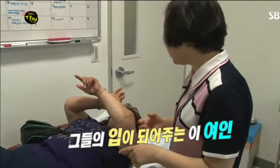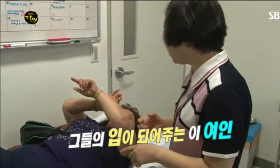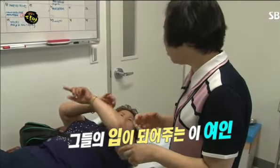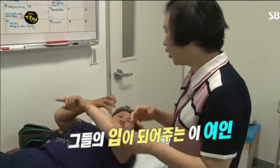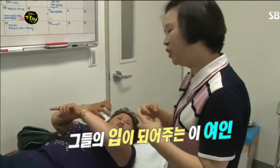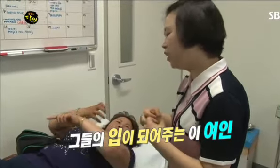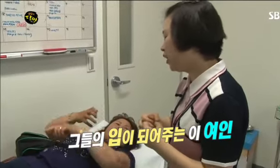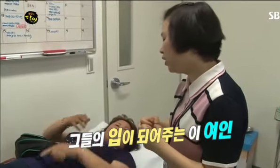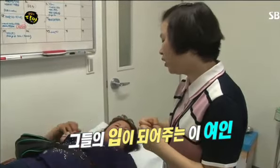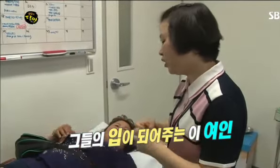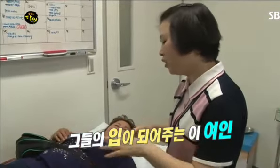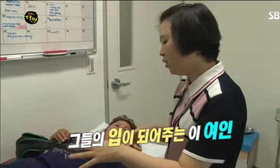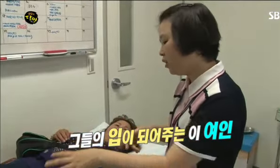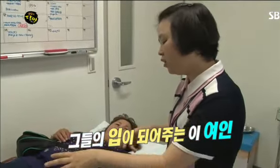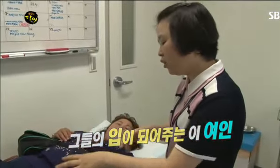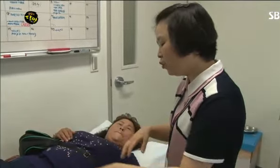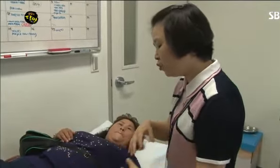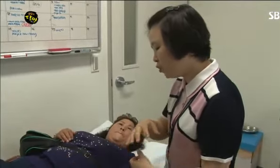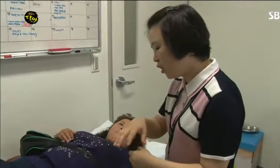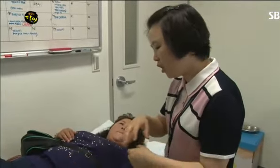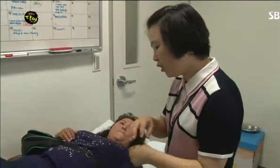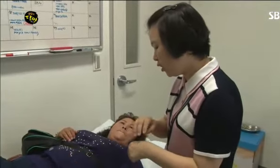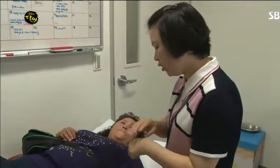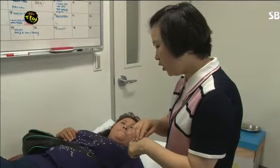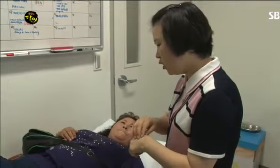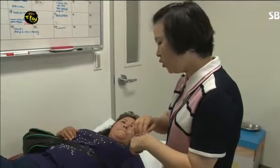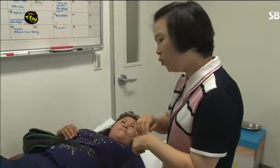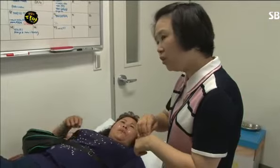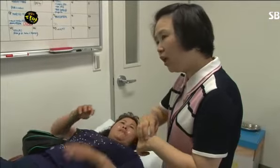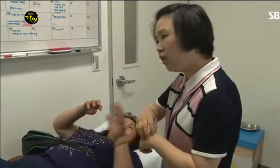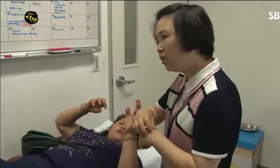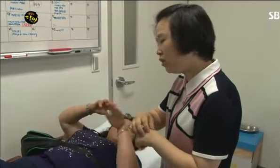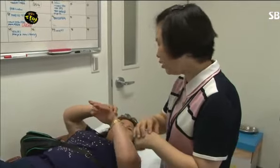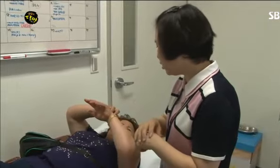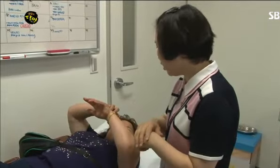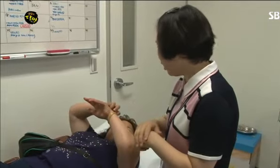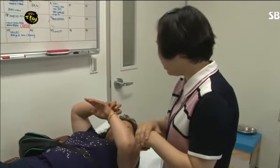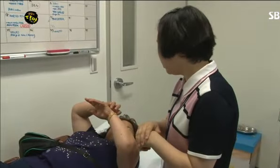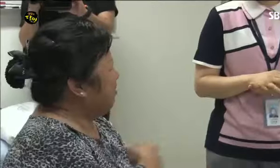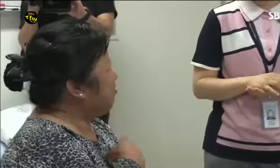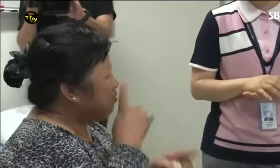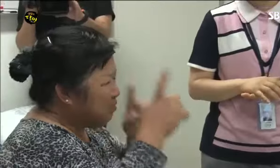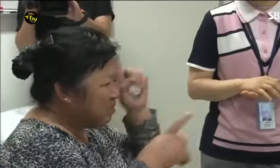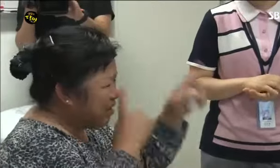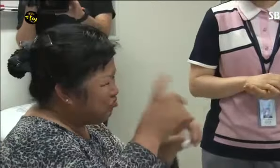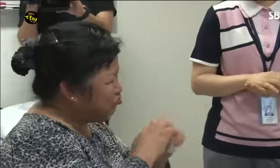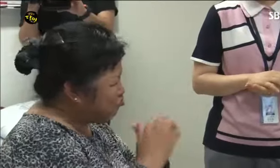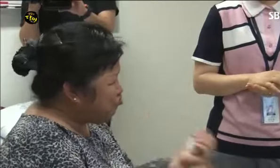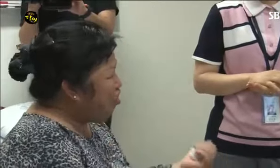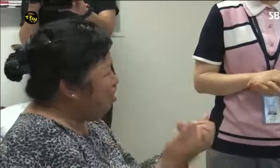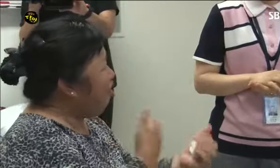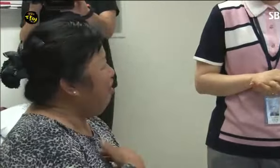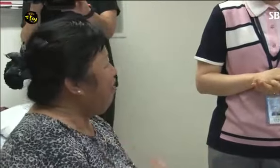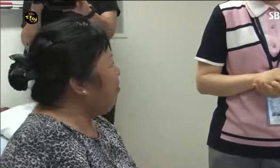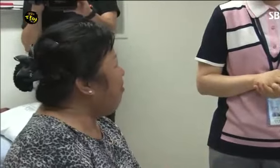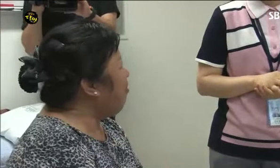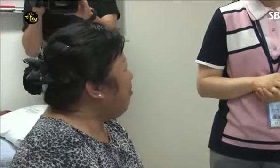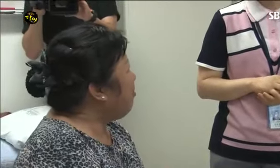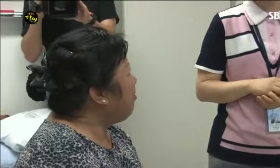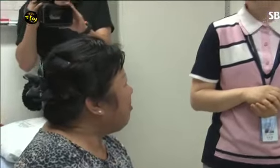청각장애인의 귀와 입이 되어주는 이 사람. 이게 이 사람들이, 아들이 가지고 있는데, 말이 안